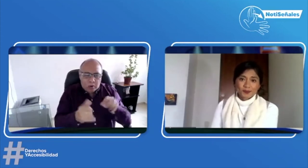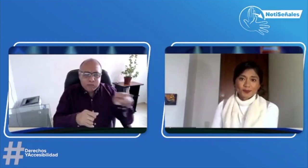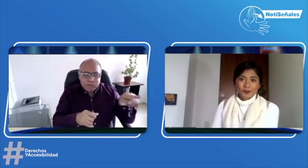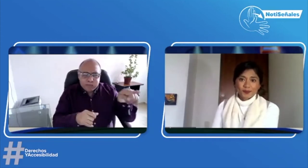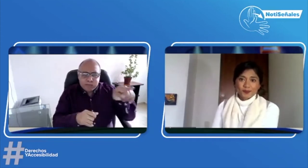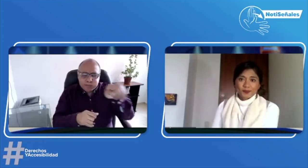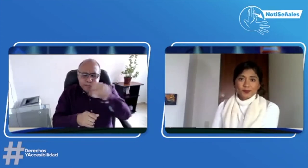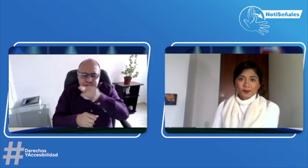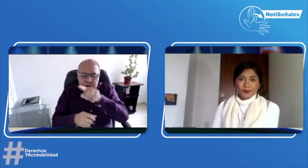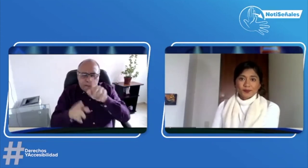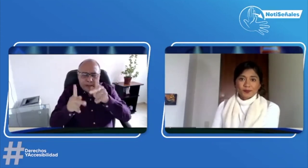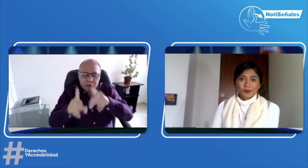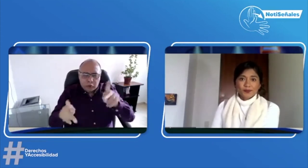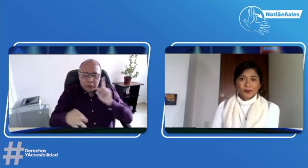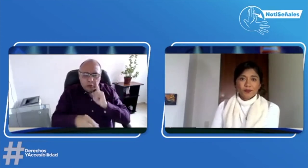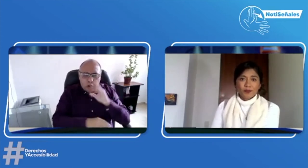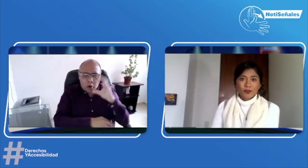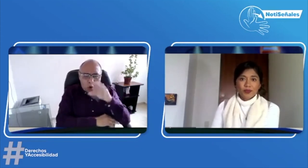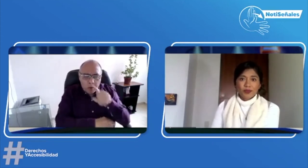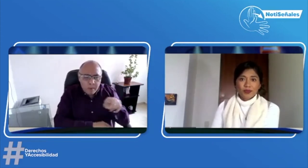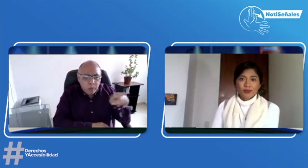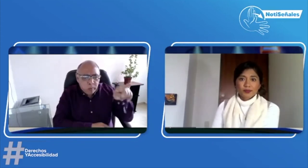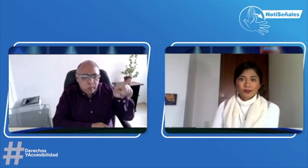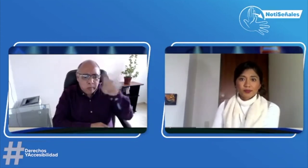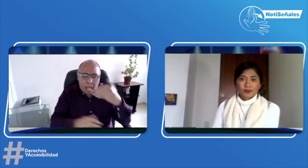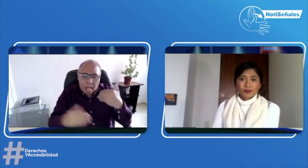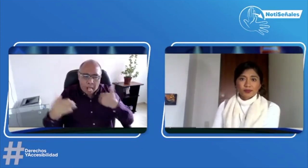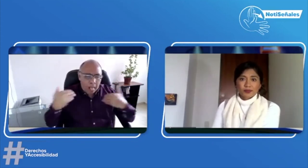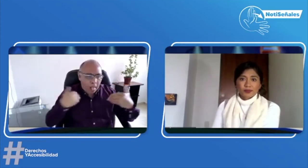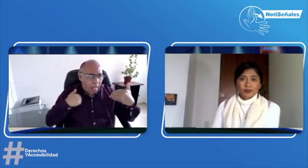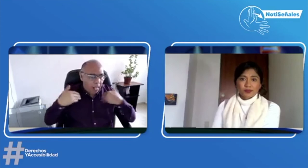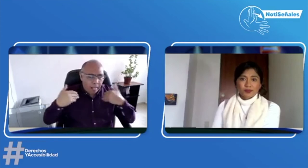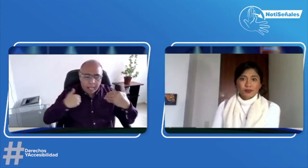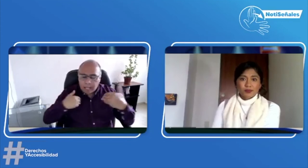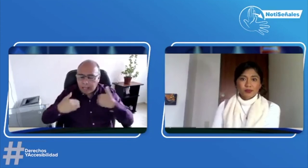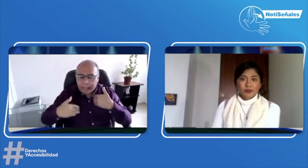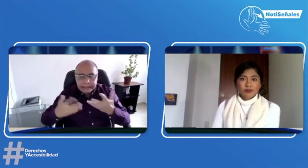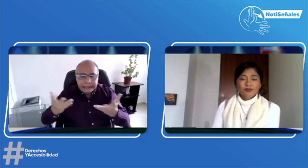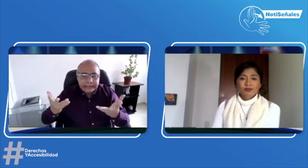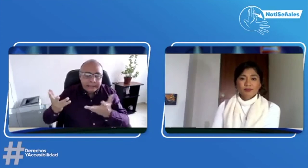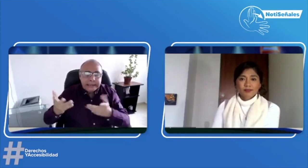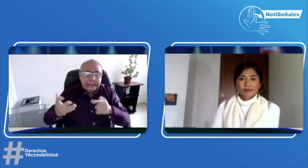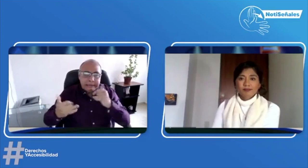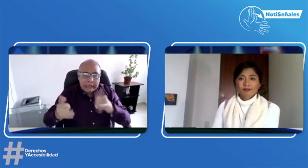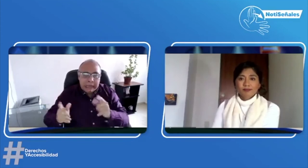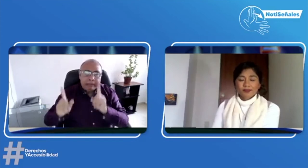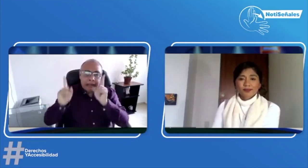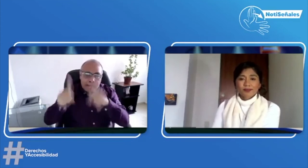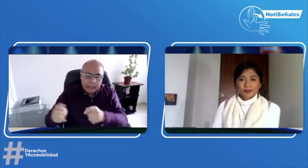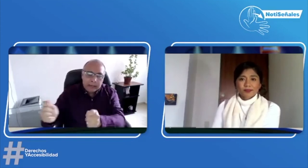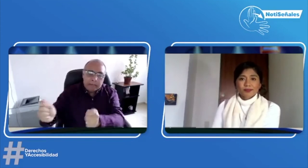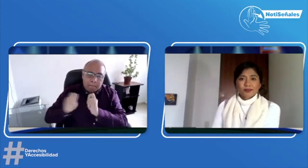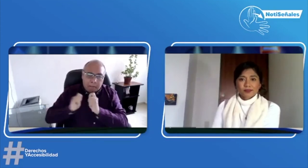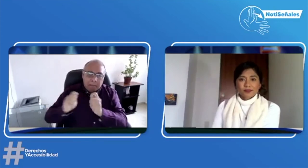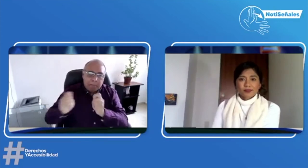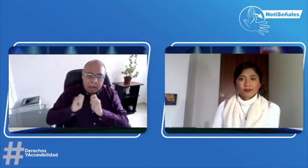Perfecto. Ahora vemos que muchas personas sordas en el territorio nacional han buscado